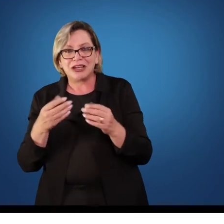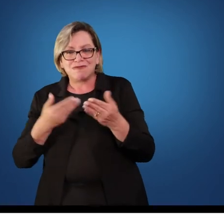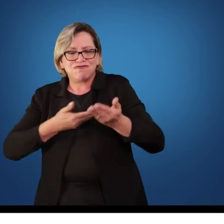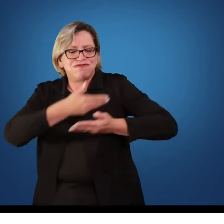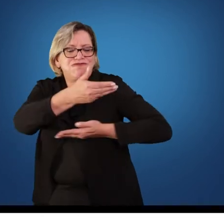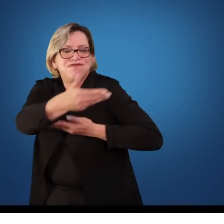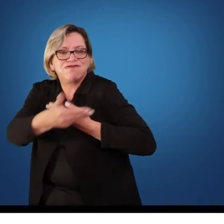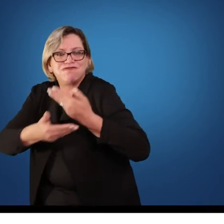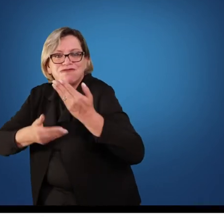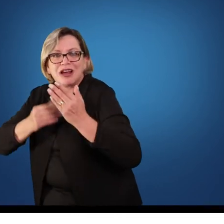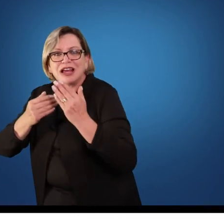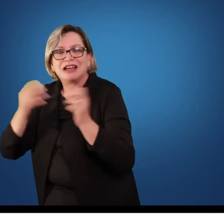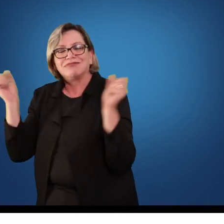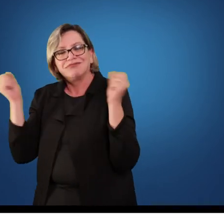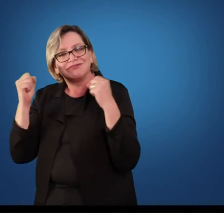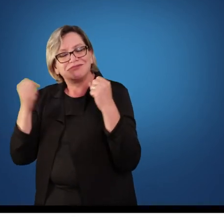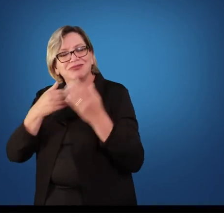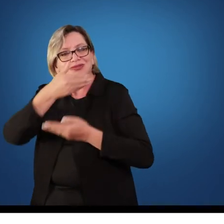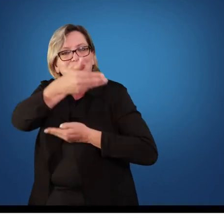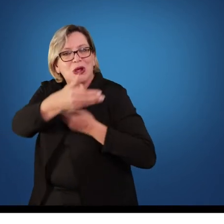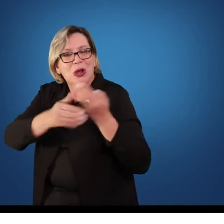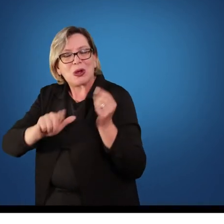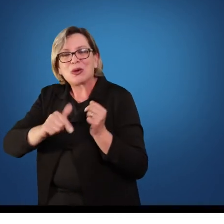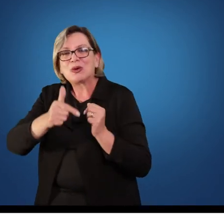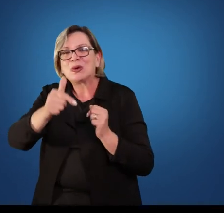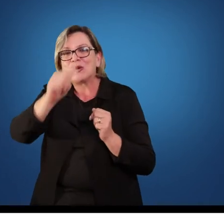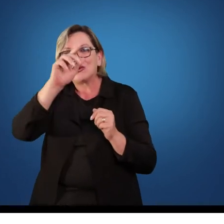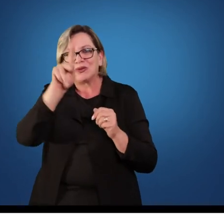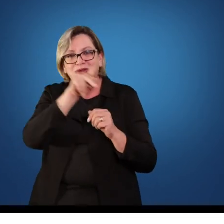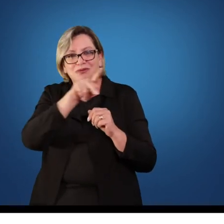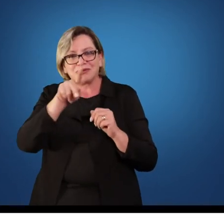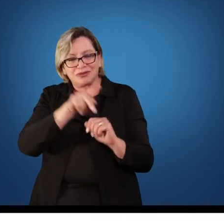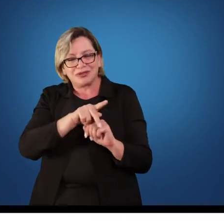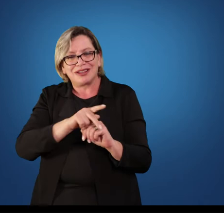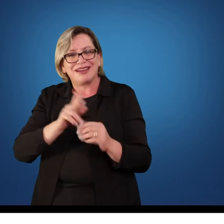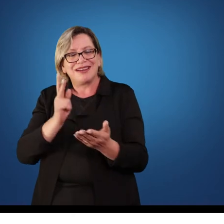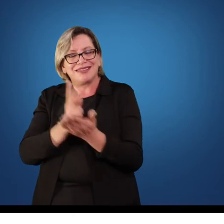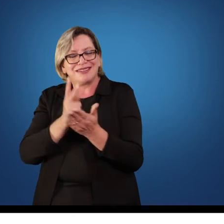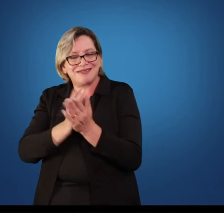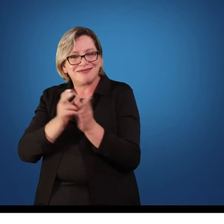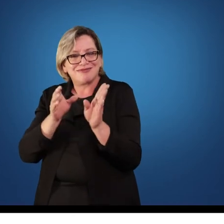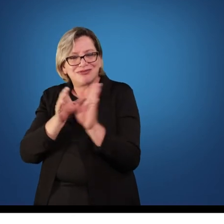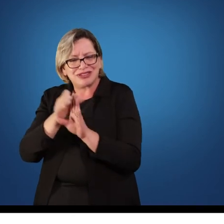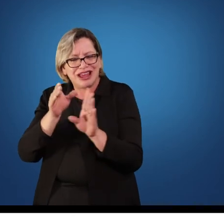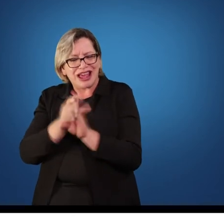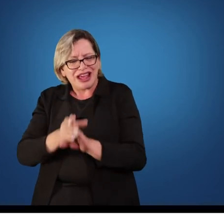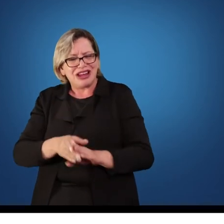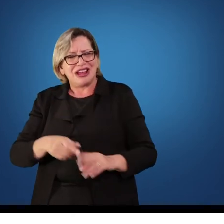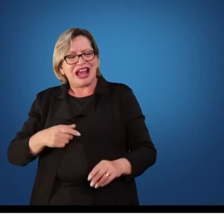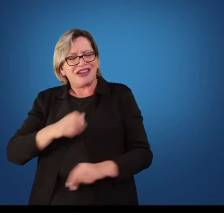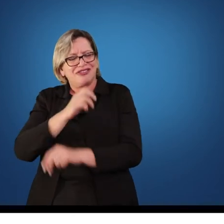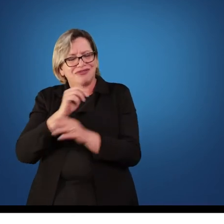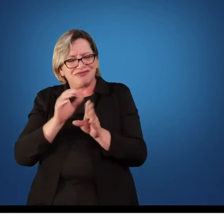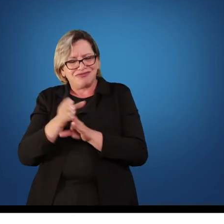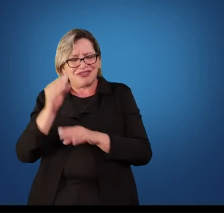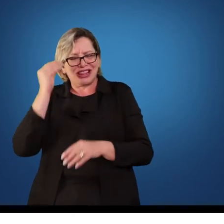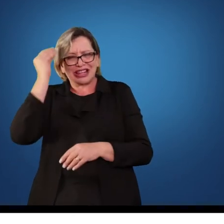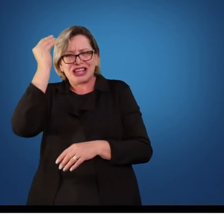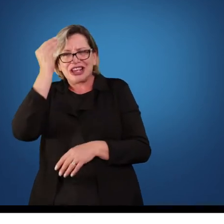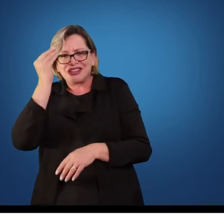do aluno, assim, ter consciência que ele precisa mudar. Dele entender as suas ações enquanto um ser ativo, um ser que